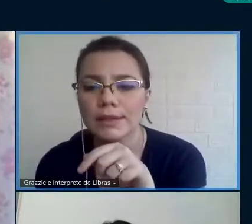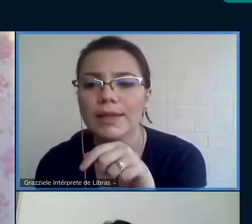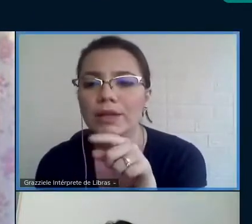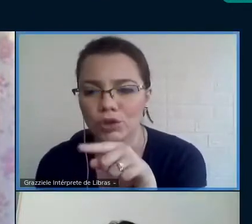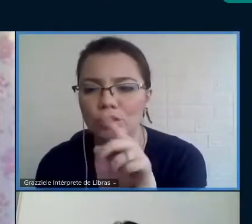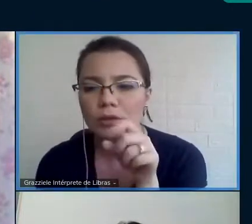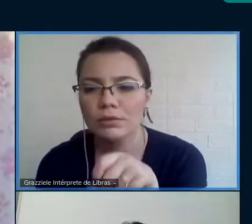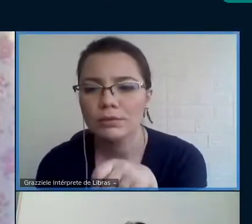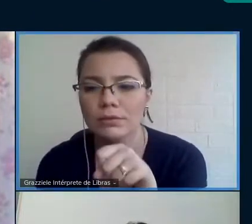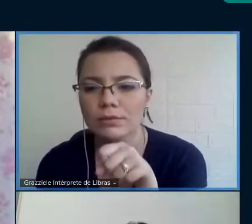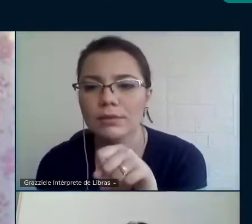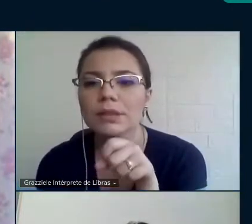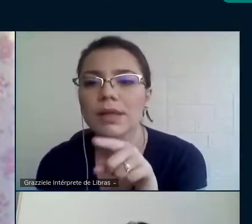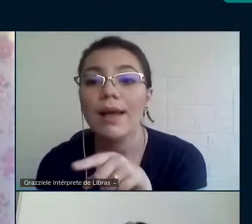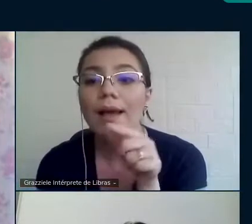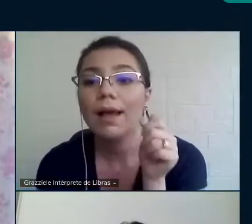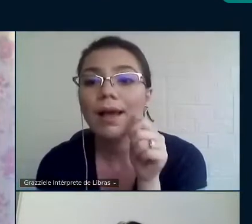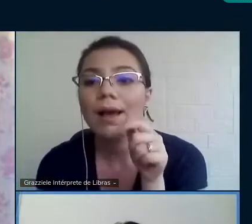137.